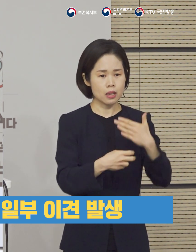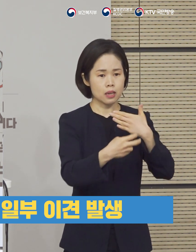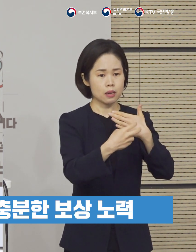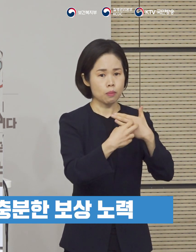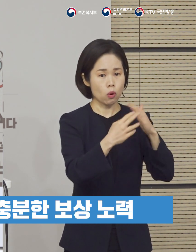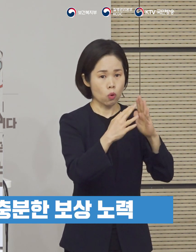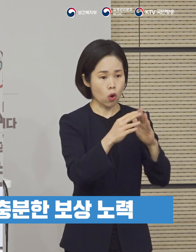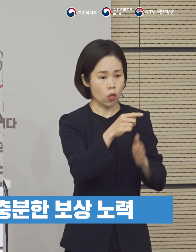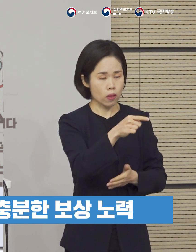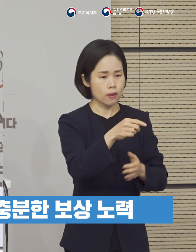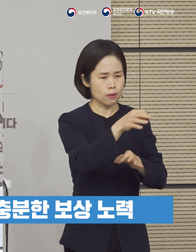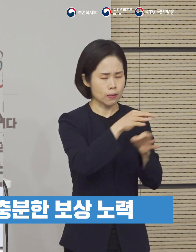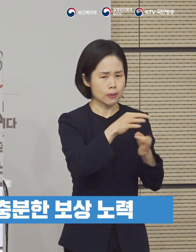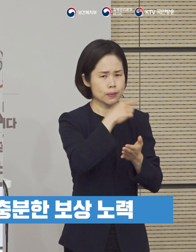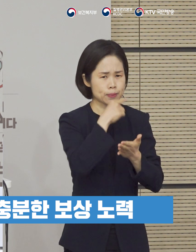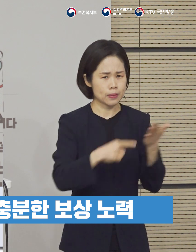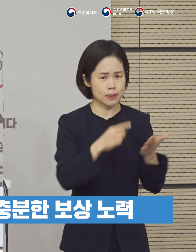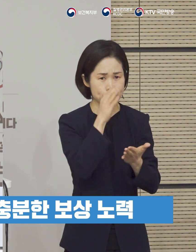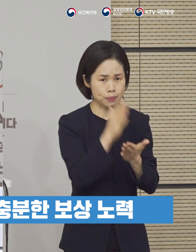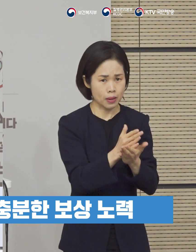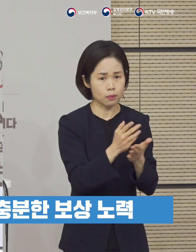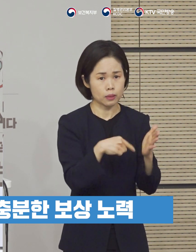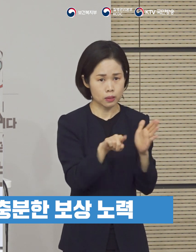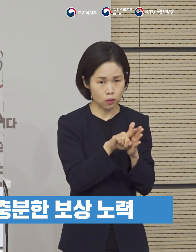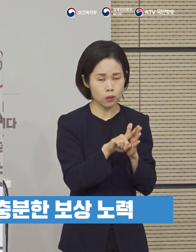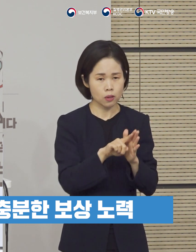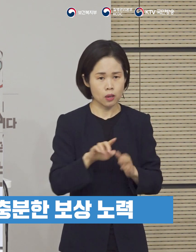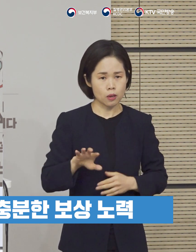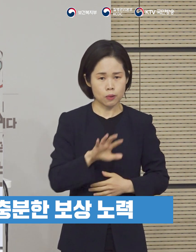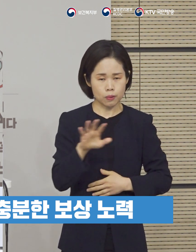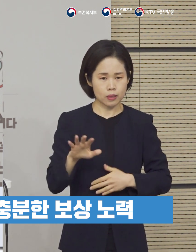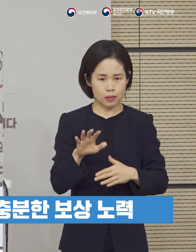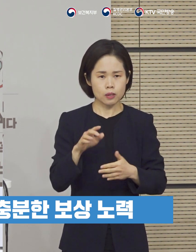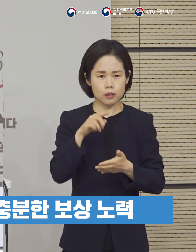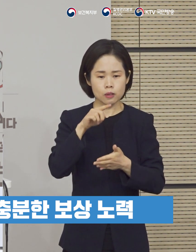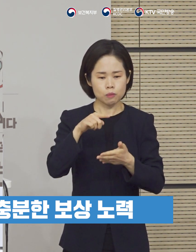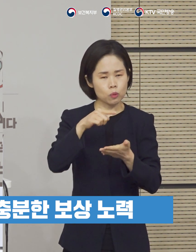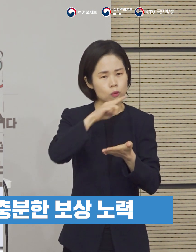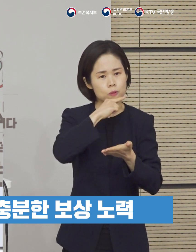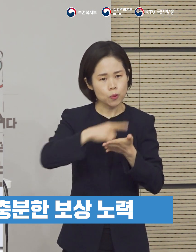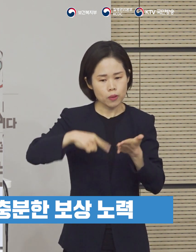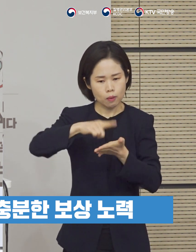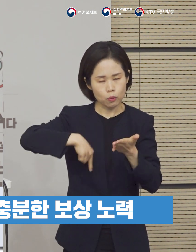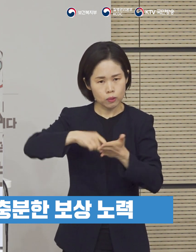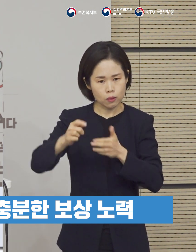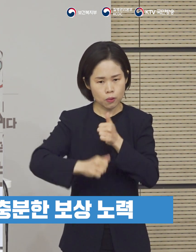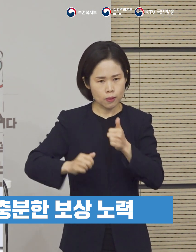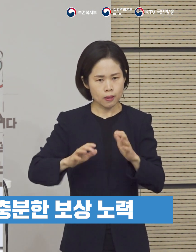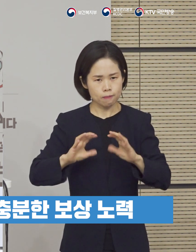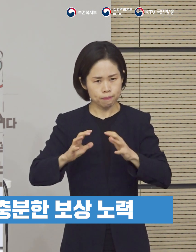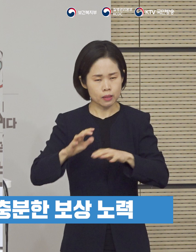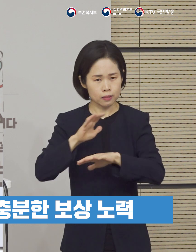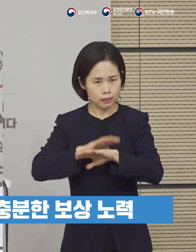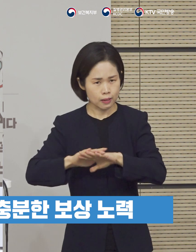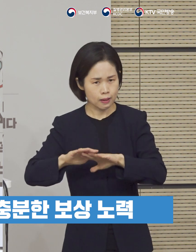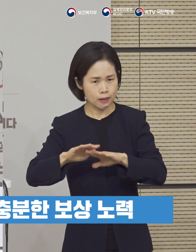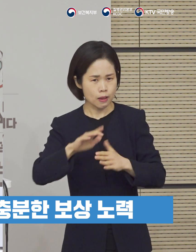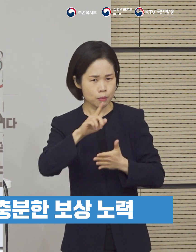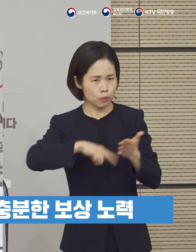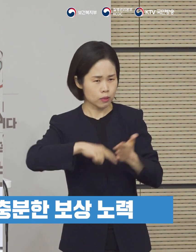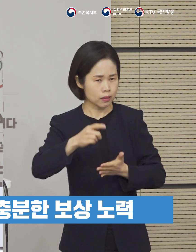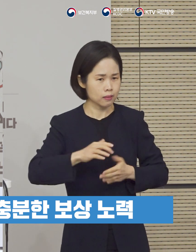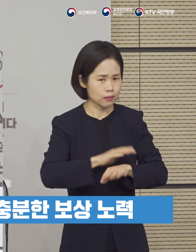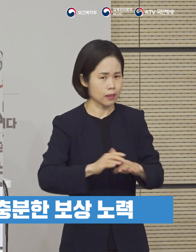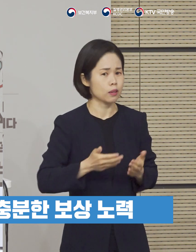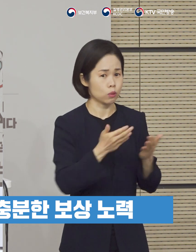의료현장에 경제적 손실이 가지 않도록 최선을 다해서 저희가 적정하고